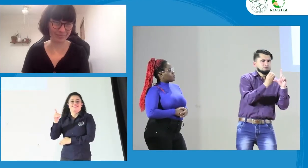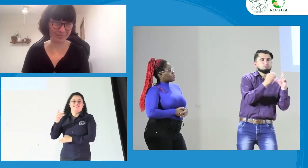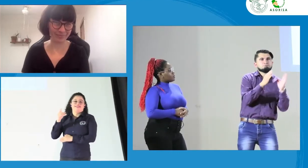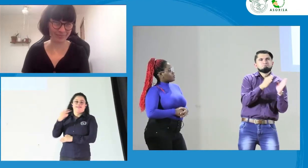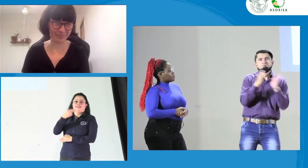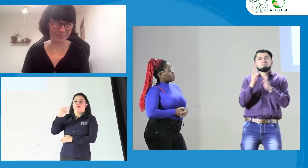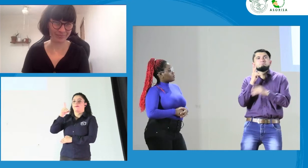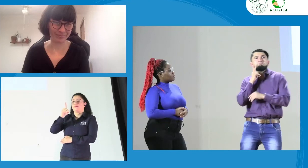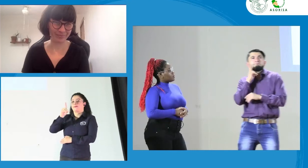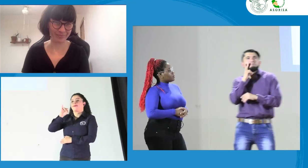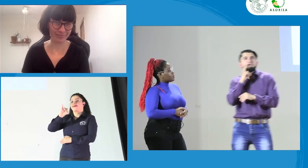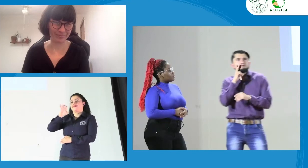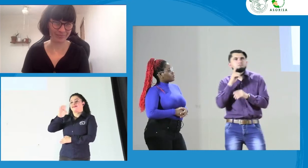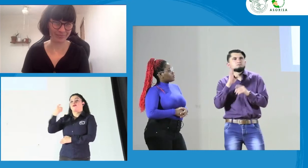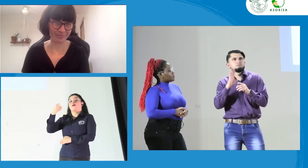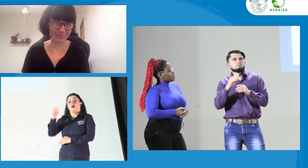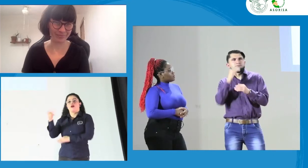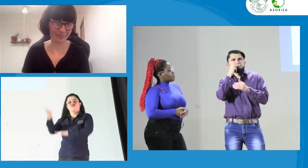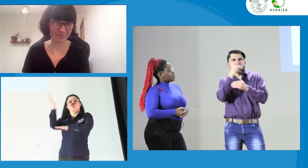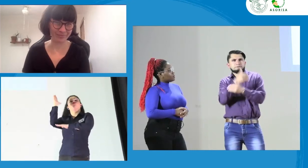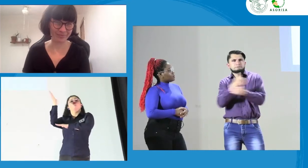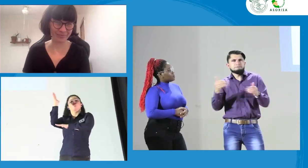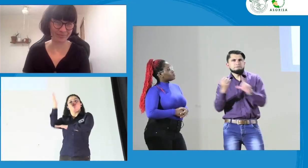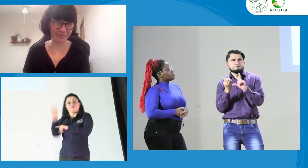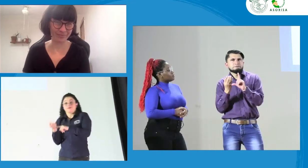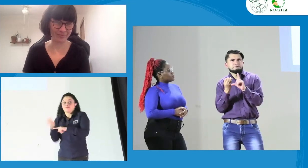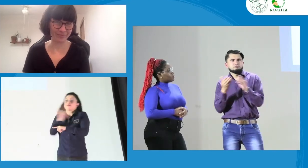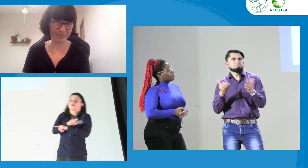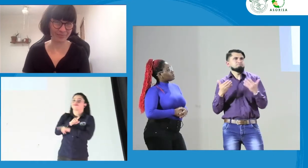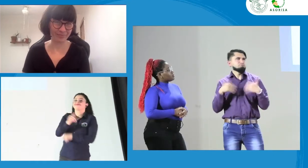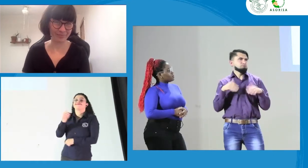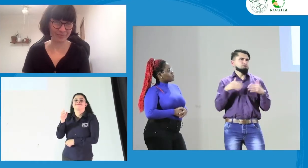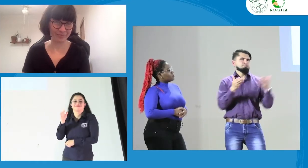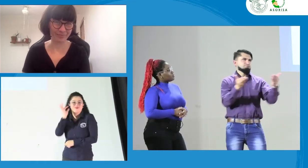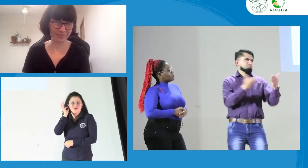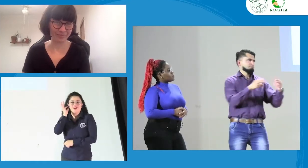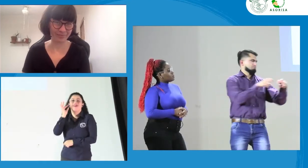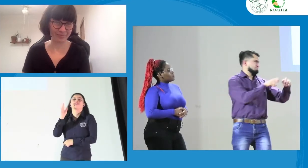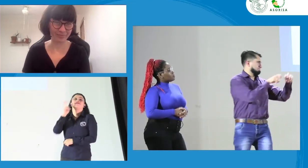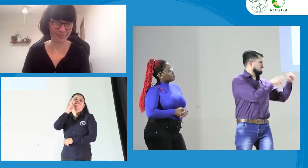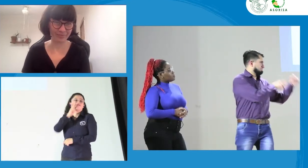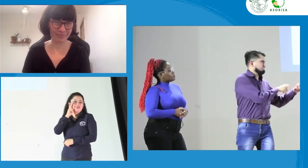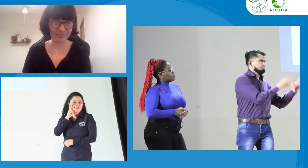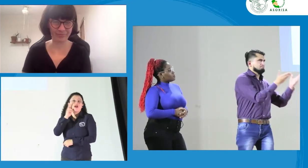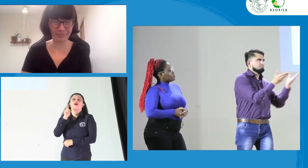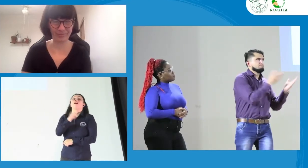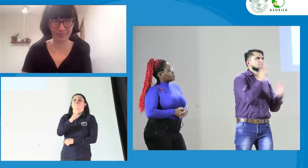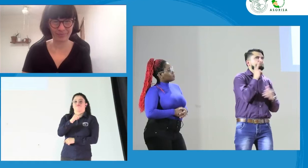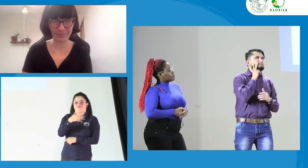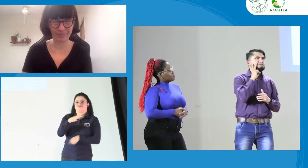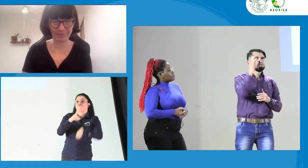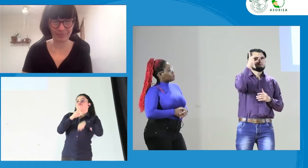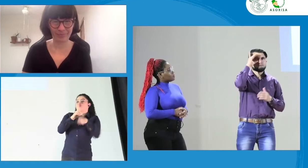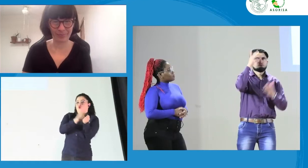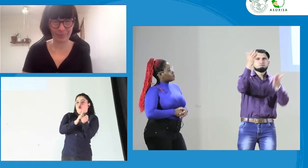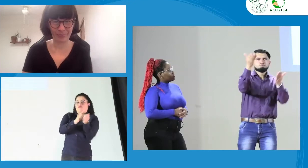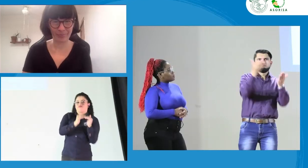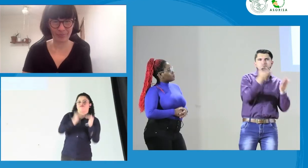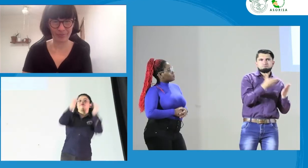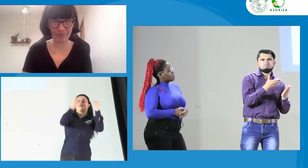licenciado en español e inglés. Bienvenida, Verónica Morales, también es licenciada en primera infancia. Los invito a